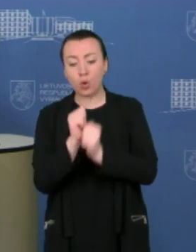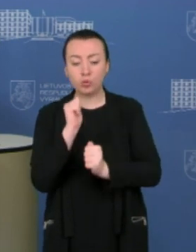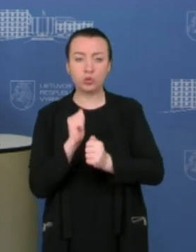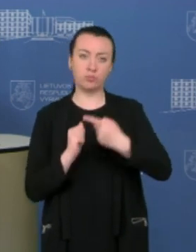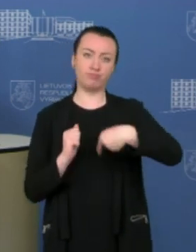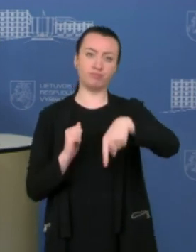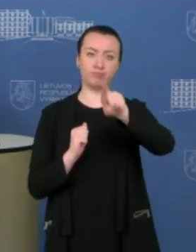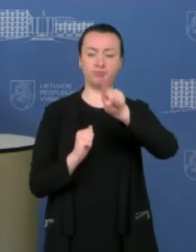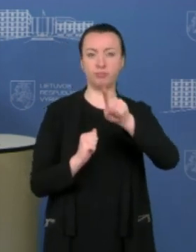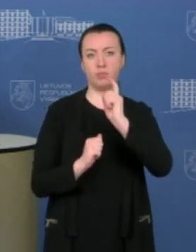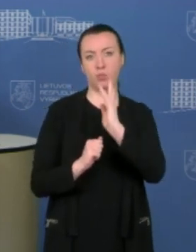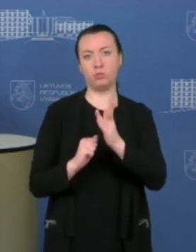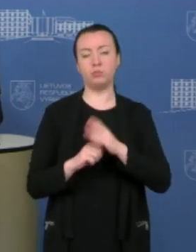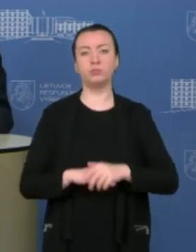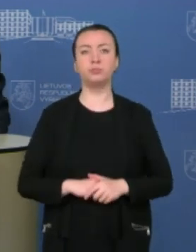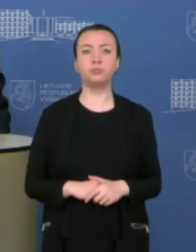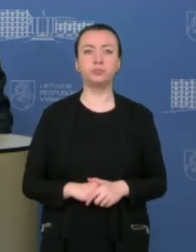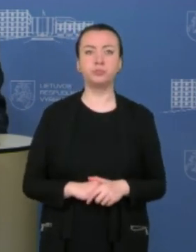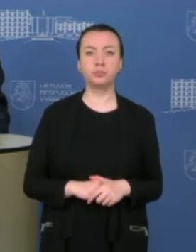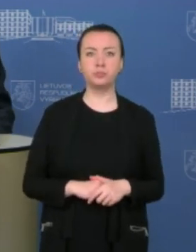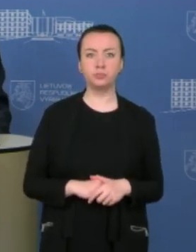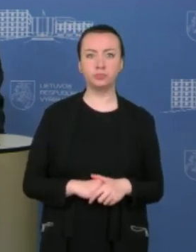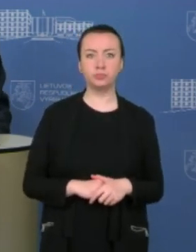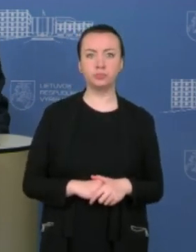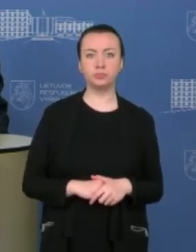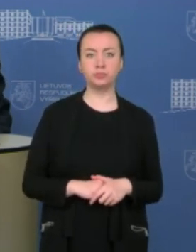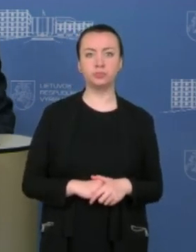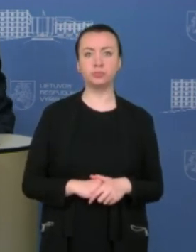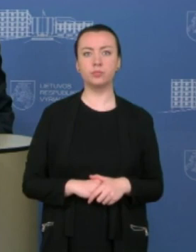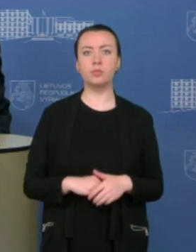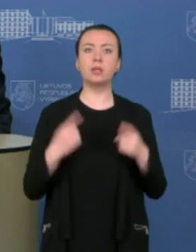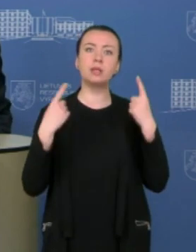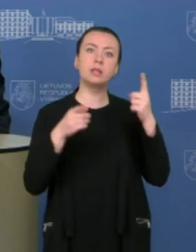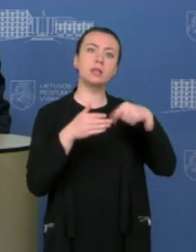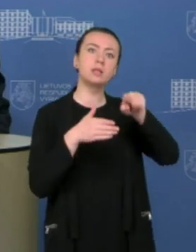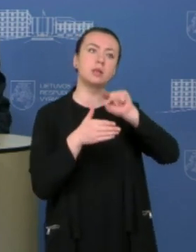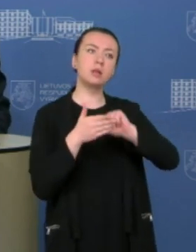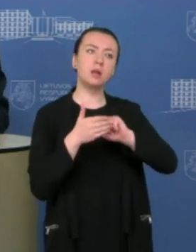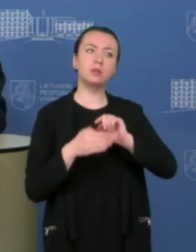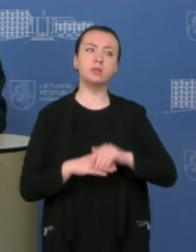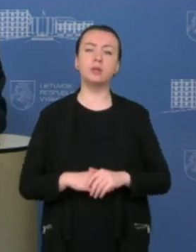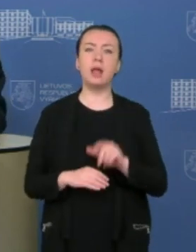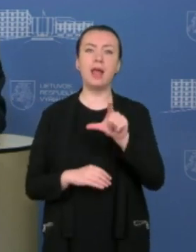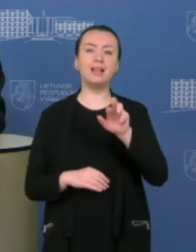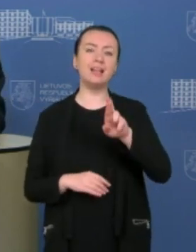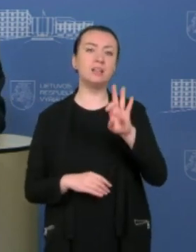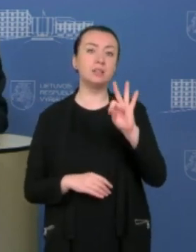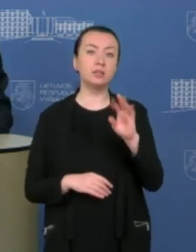o dar, kaip sakiau, dar tiksliau tai būtų nuo trijų karalių. LRT-LT, Modesta Gaučaitė Znutienė